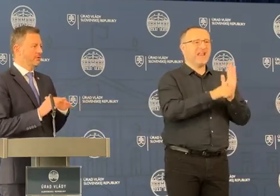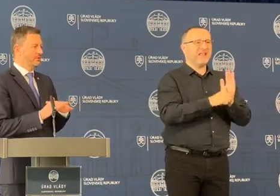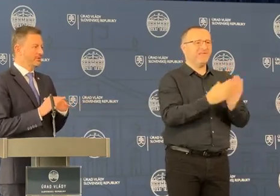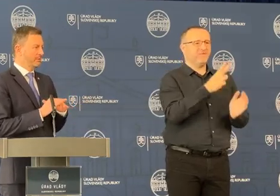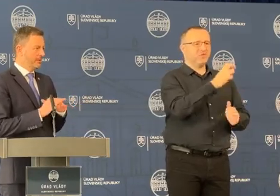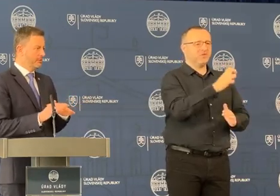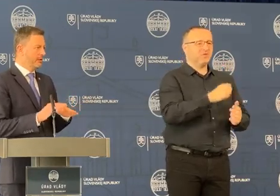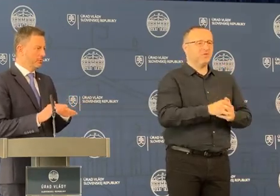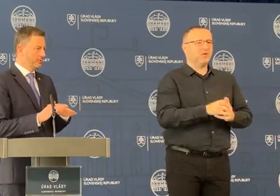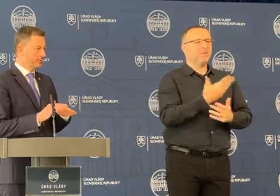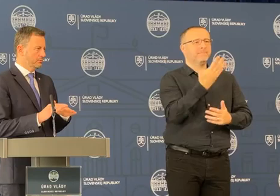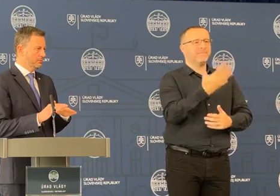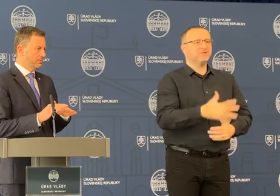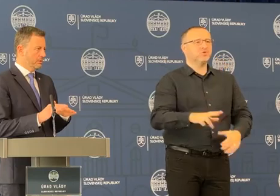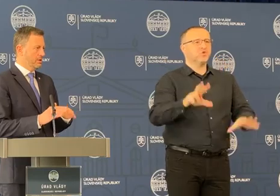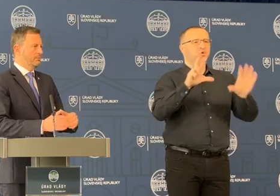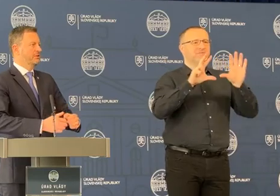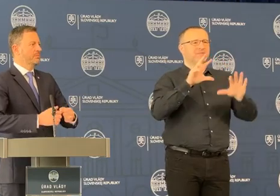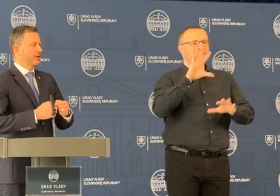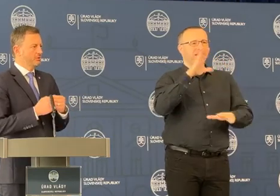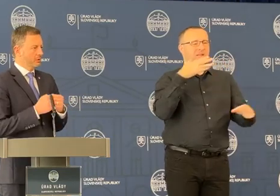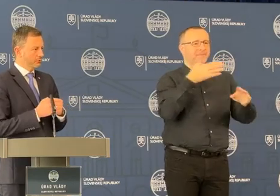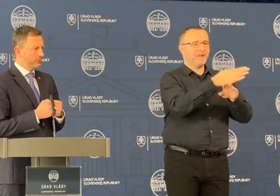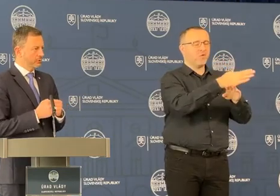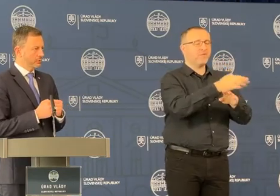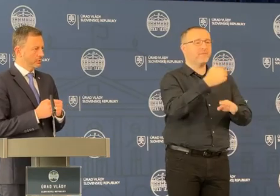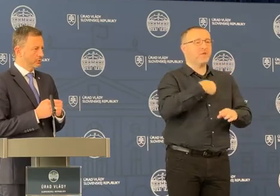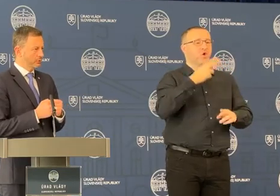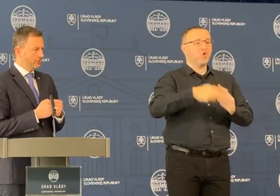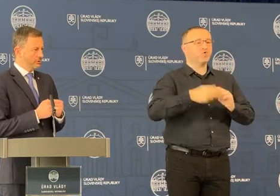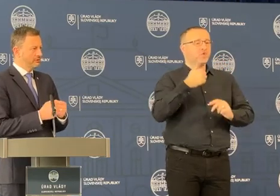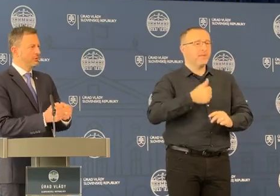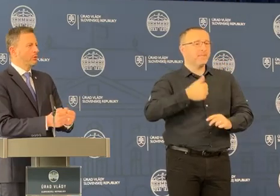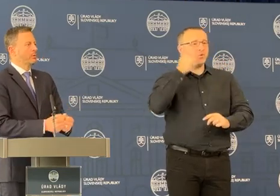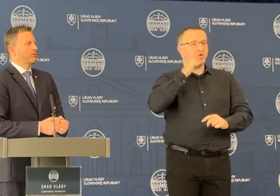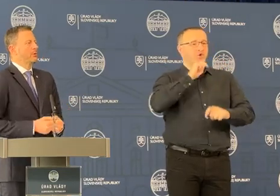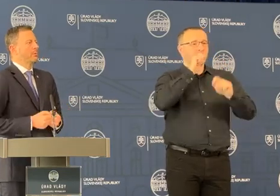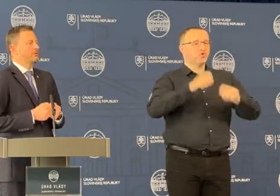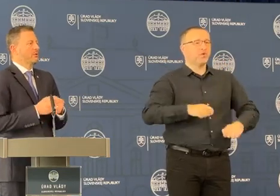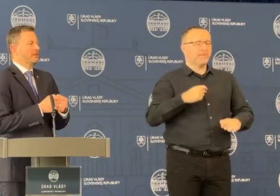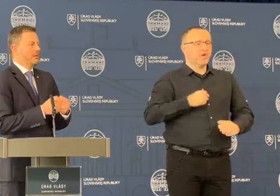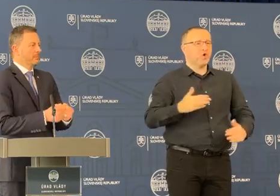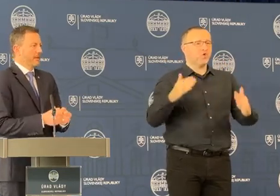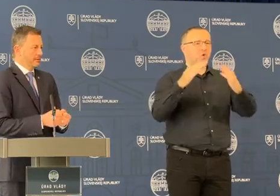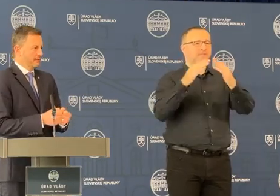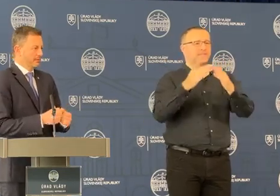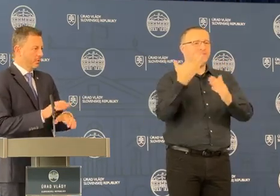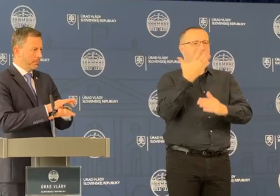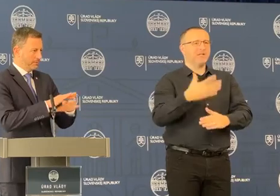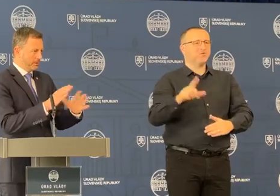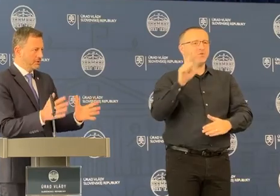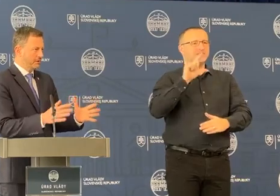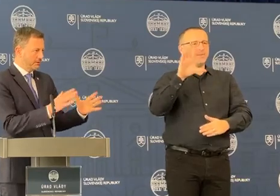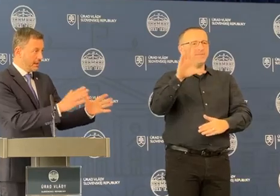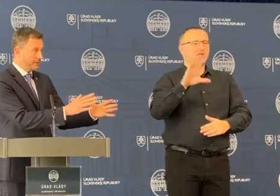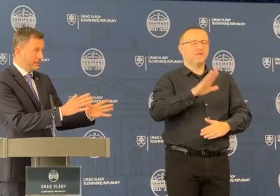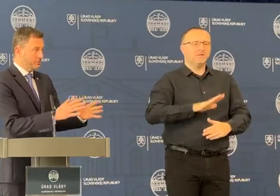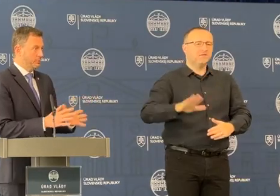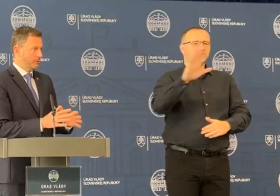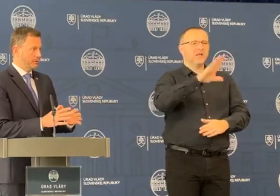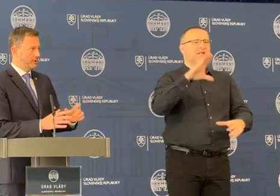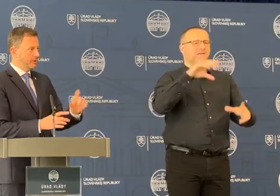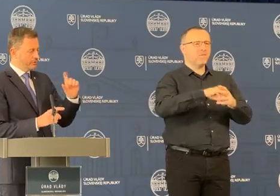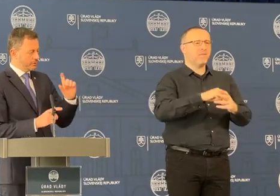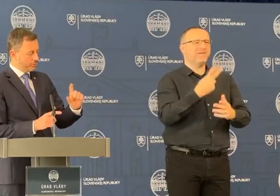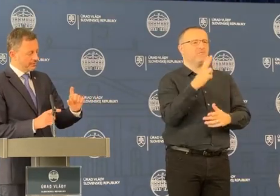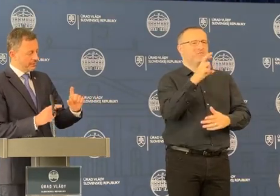585 miliónov. My sme ešte konco minulého roka rozhodli, že im vykompenzujeme 525. Opäť pre všetkých. Vrátanie